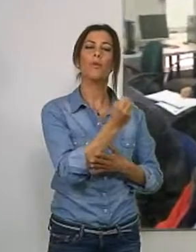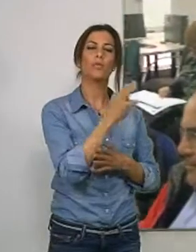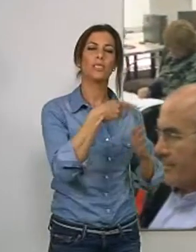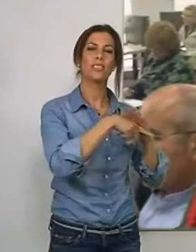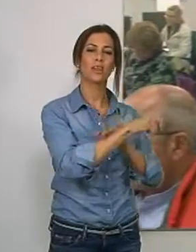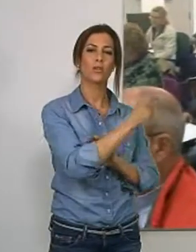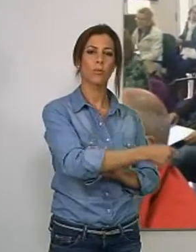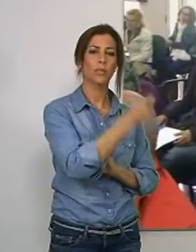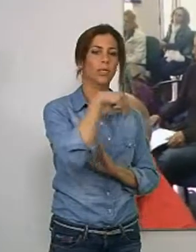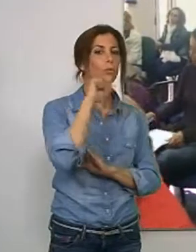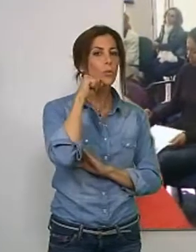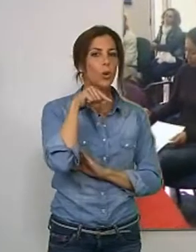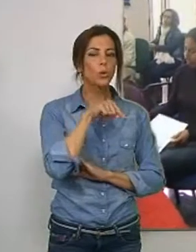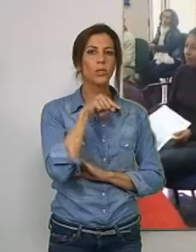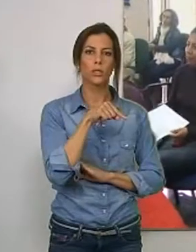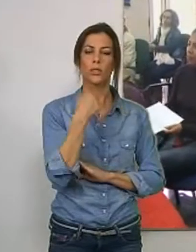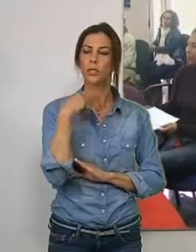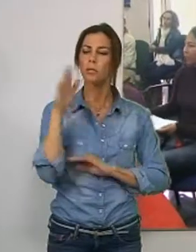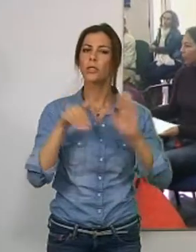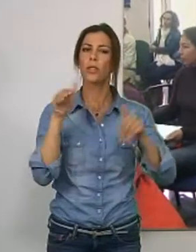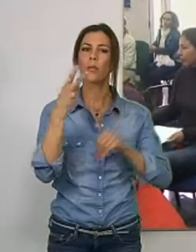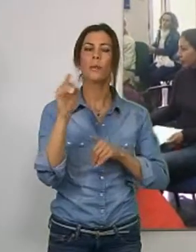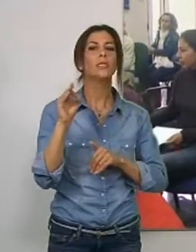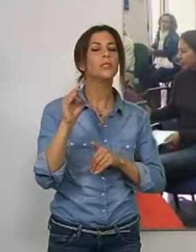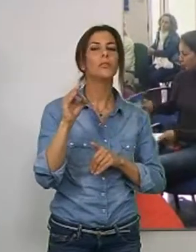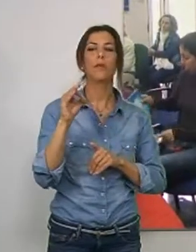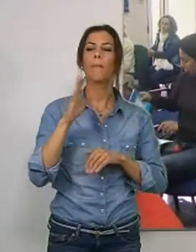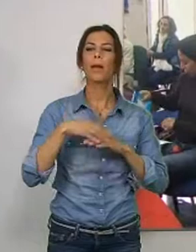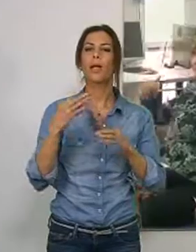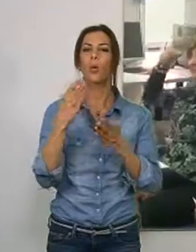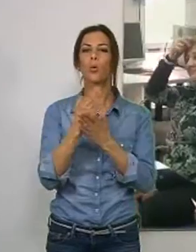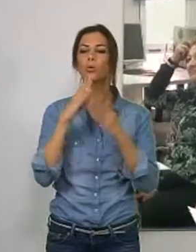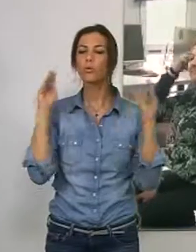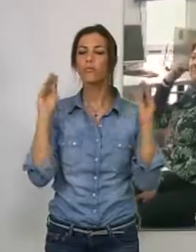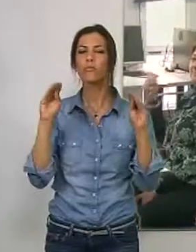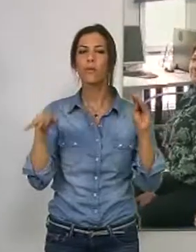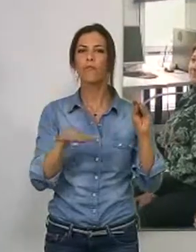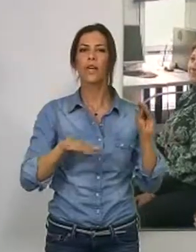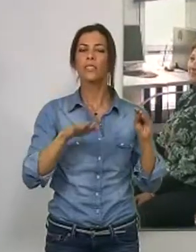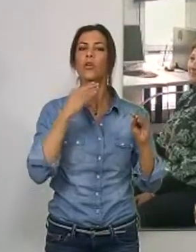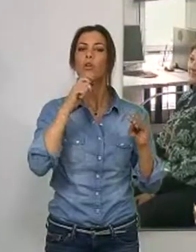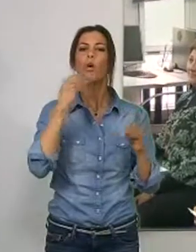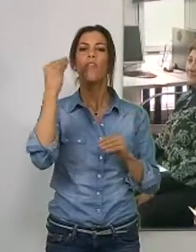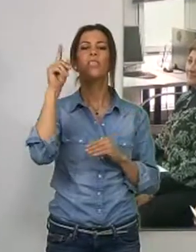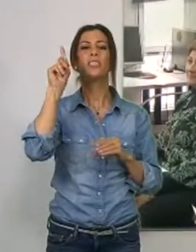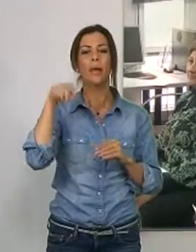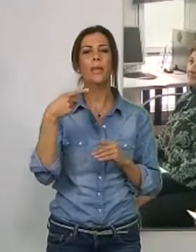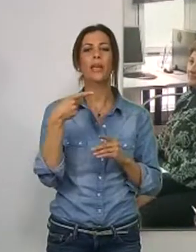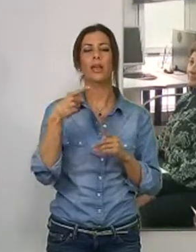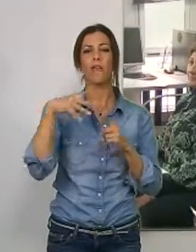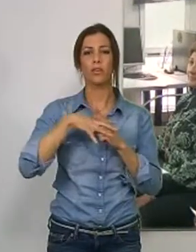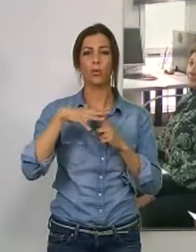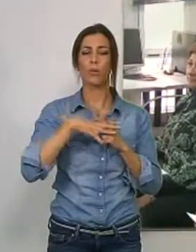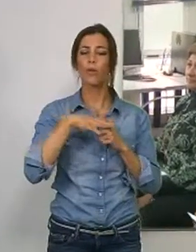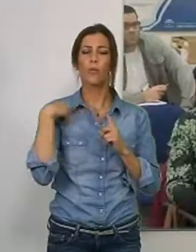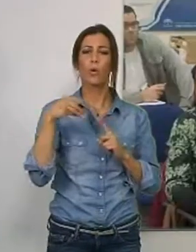empresarial de Motril ha brindado a una veintena de emprendedores un curso básico sobre IVA y facturación. La iniciativa